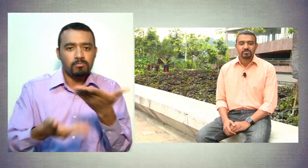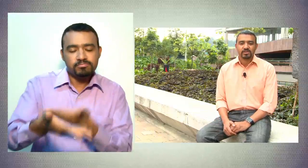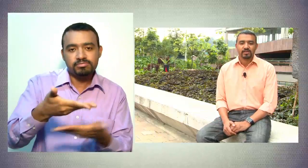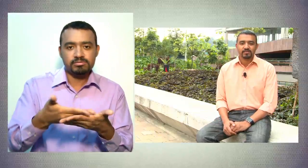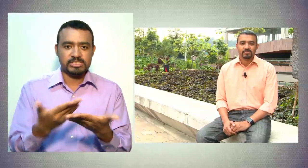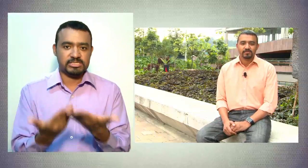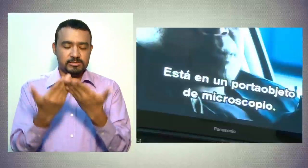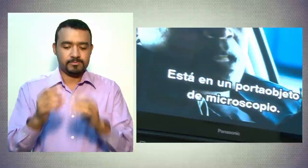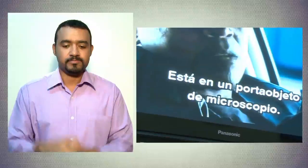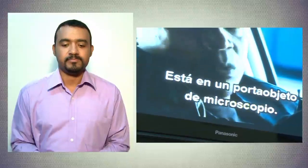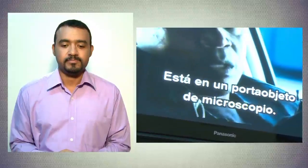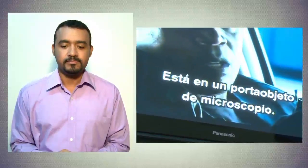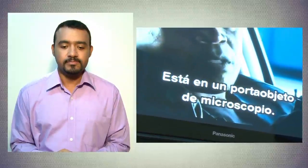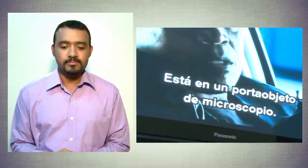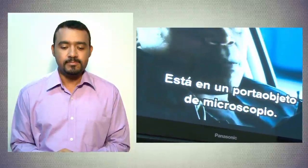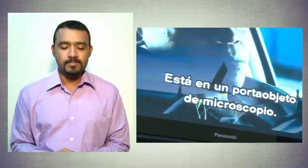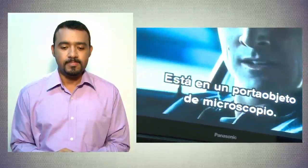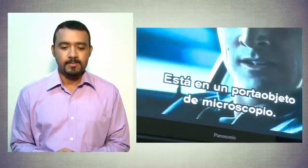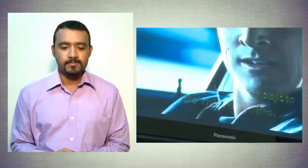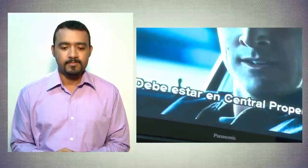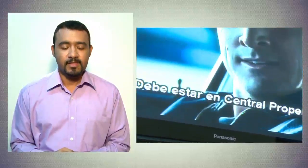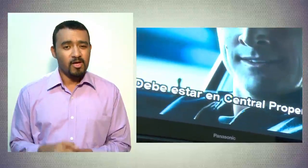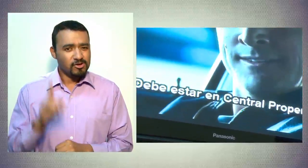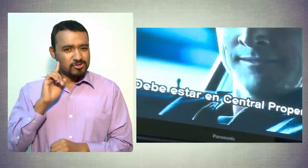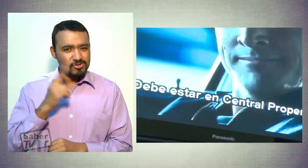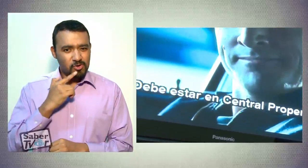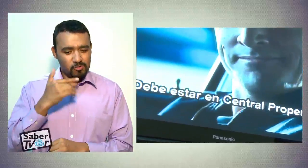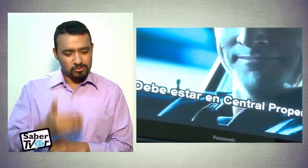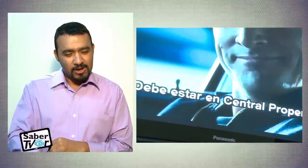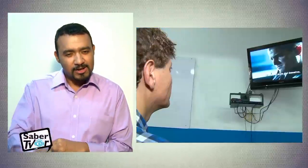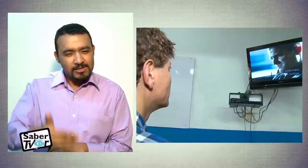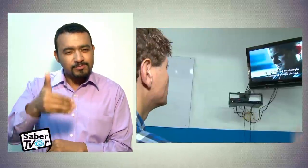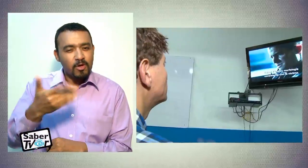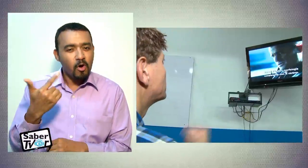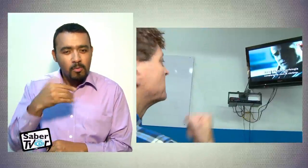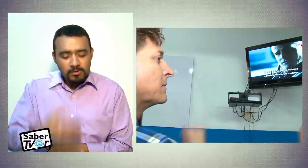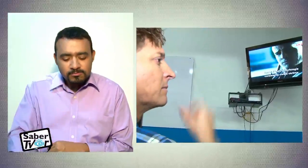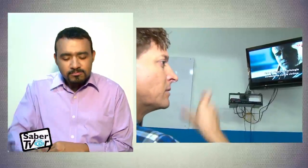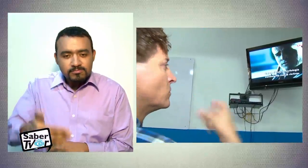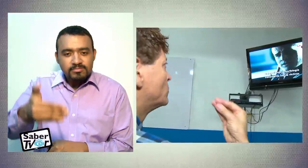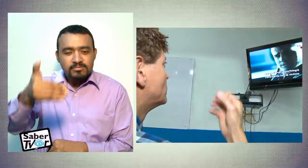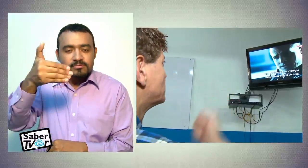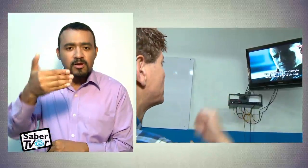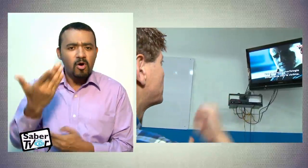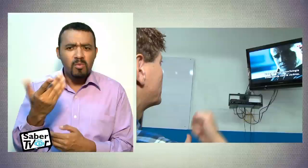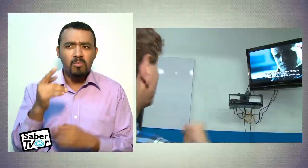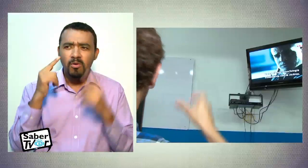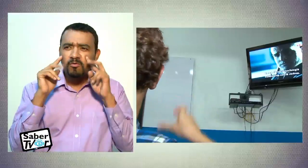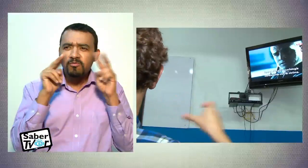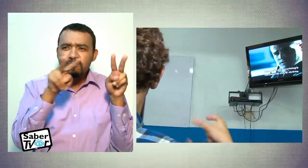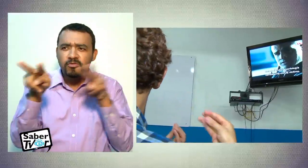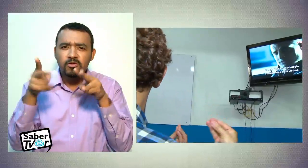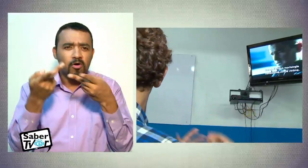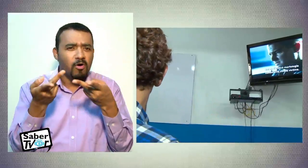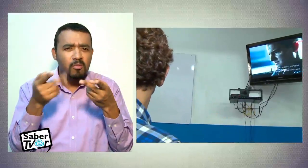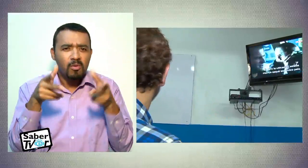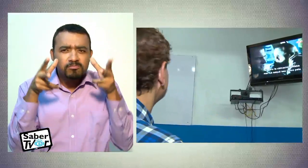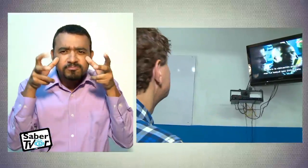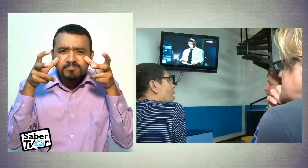sociedad. Las personas sordas desde su niñez, pues su experiencia, su interpretación del mundo ha sido gracias al sentido de la vista